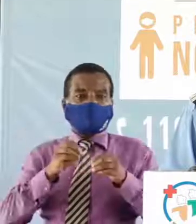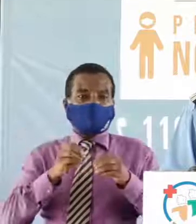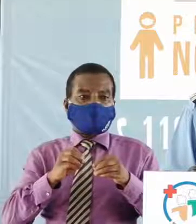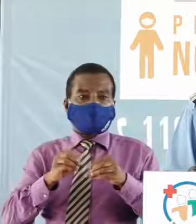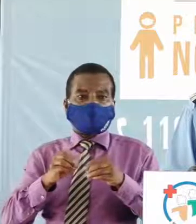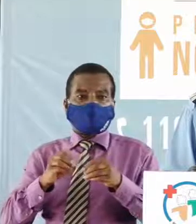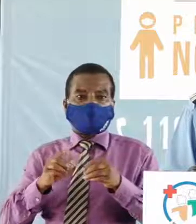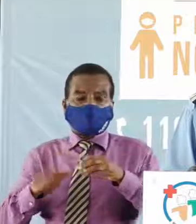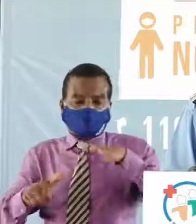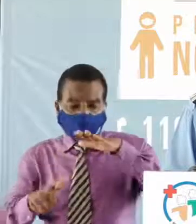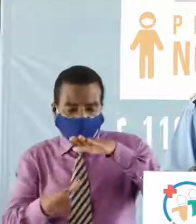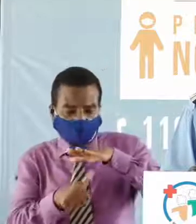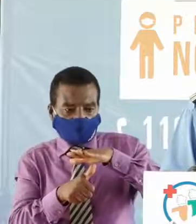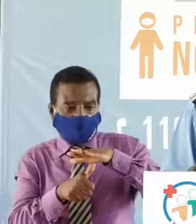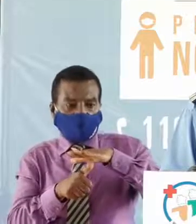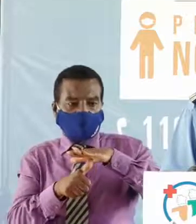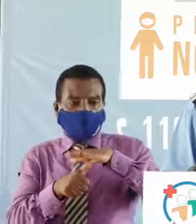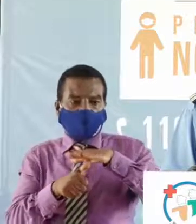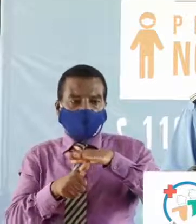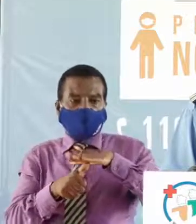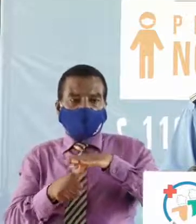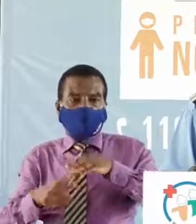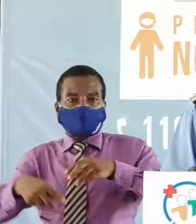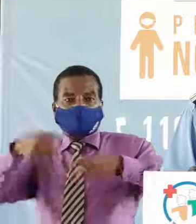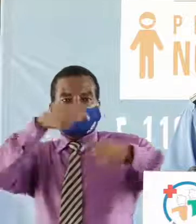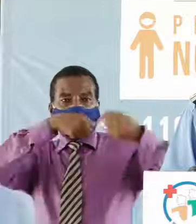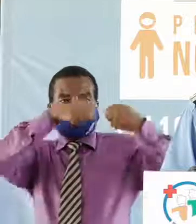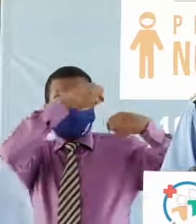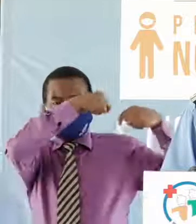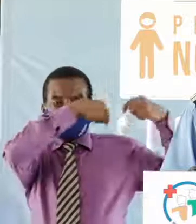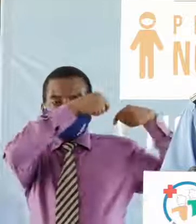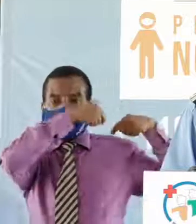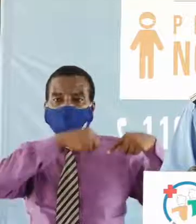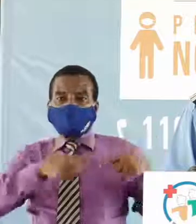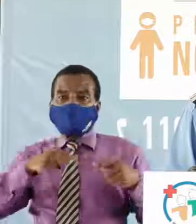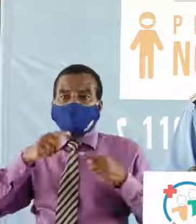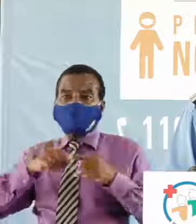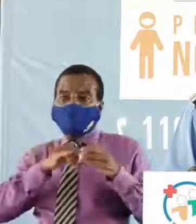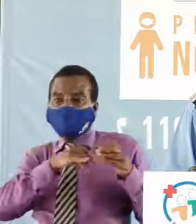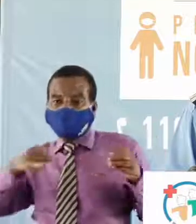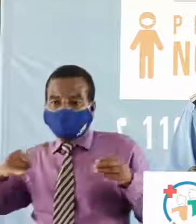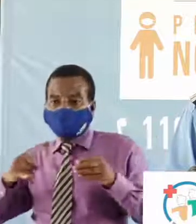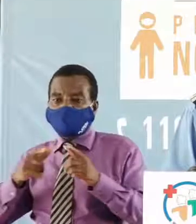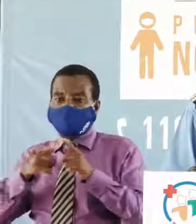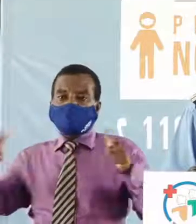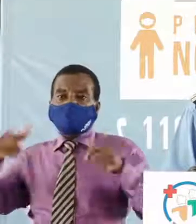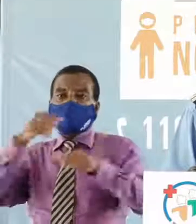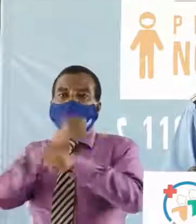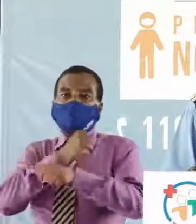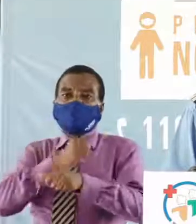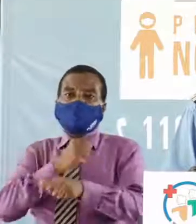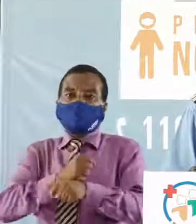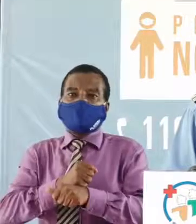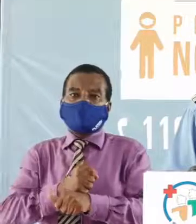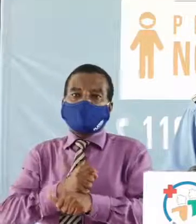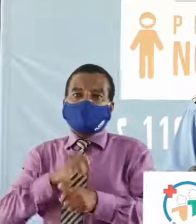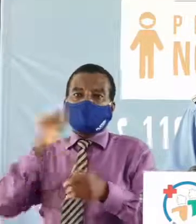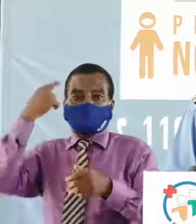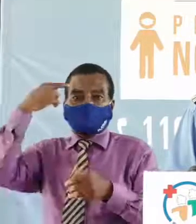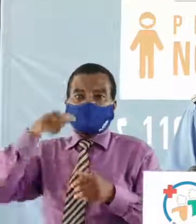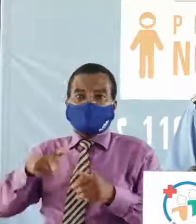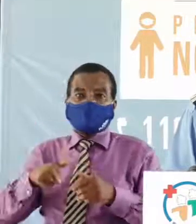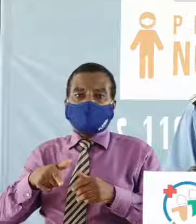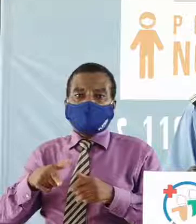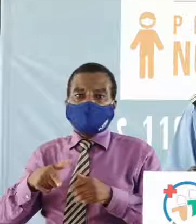clandestine de convois relativement à l'isolement du grand invidien. A cet effet,